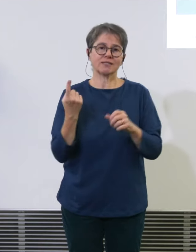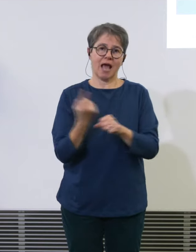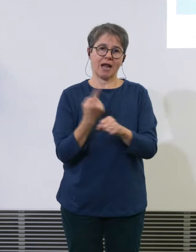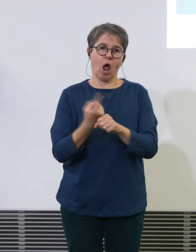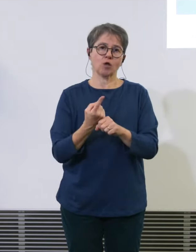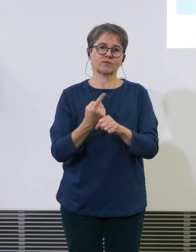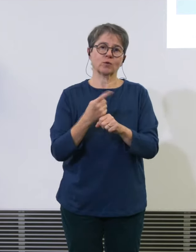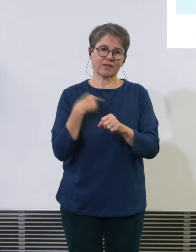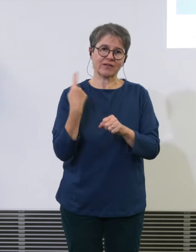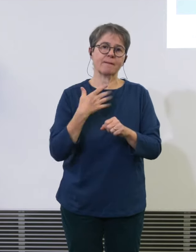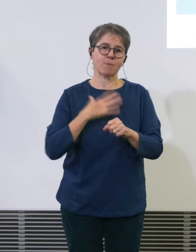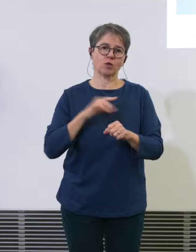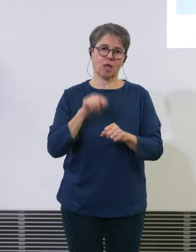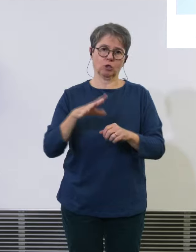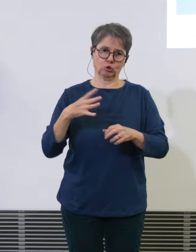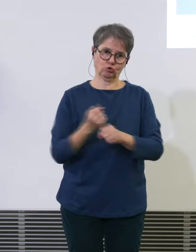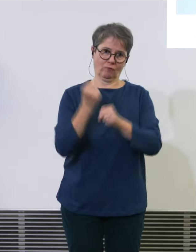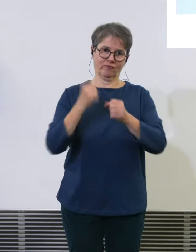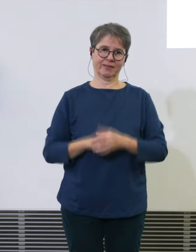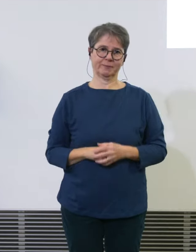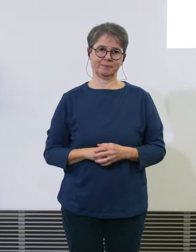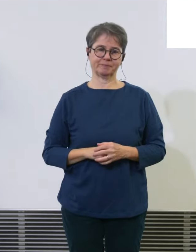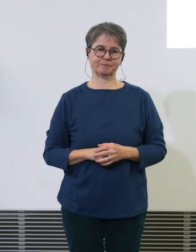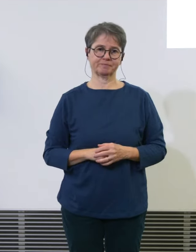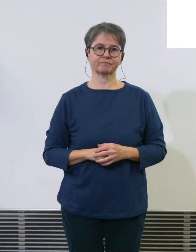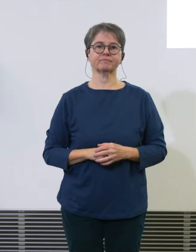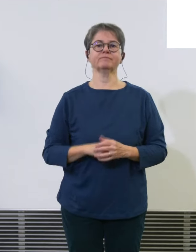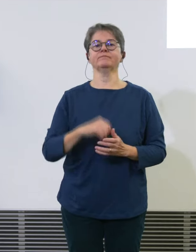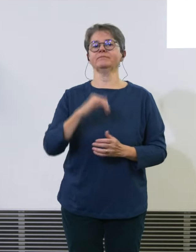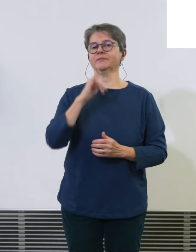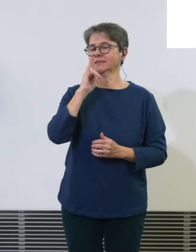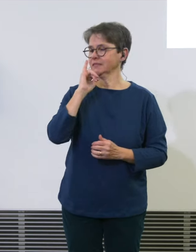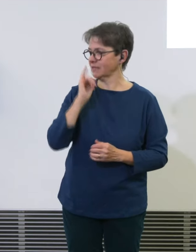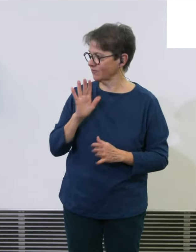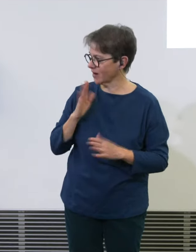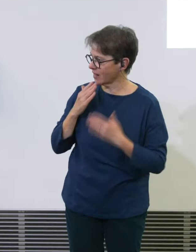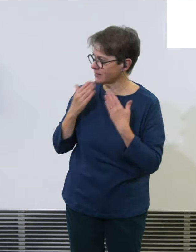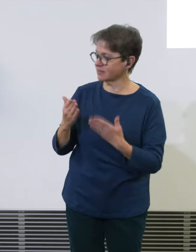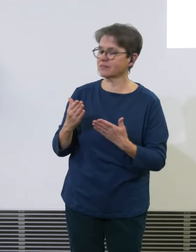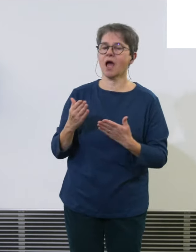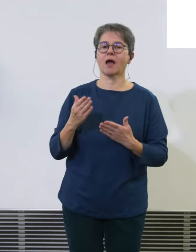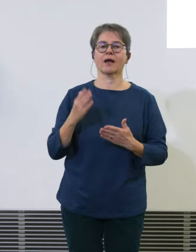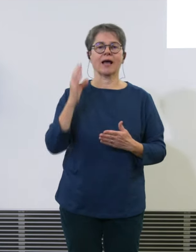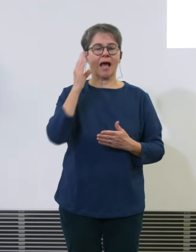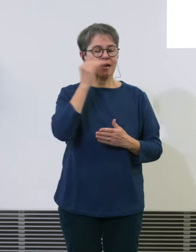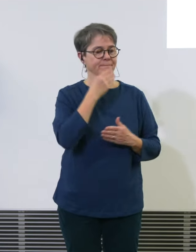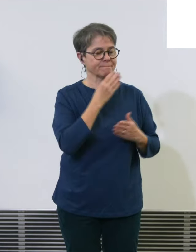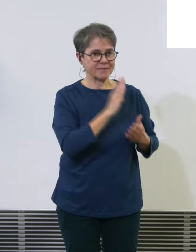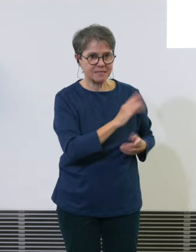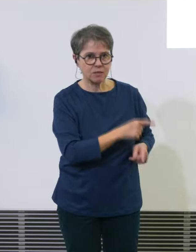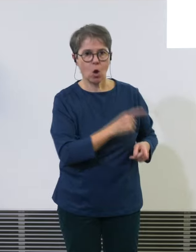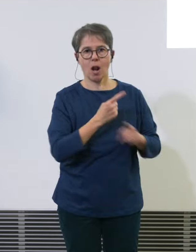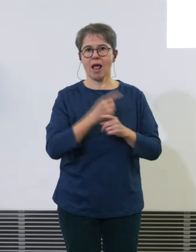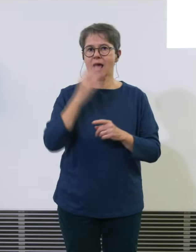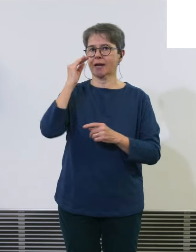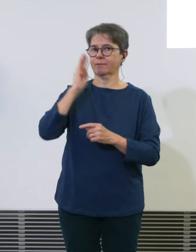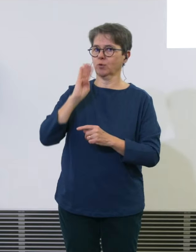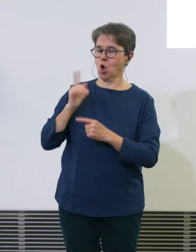zu vielen dank her alex bistel her buch hofer für die ausführungen sie